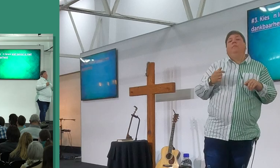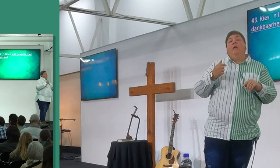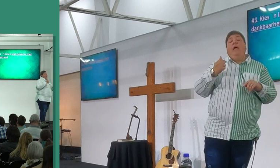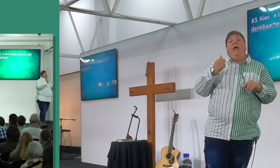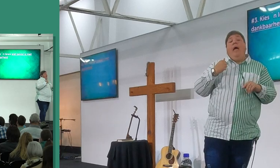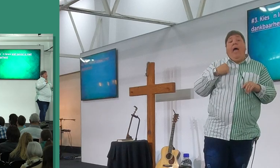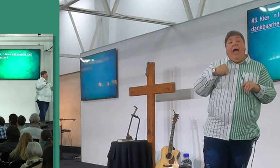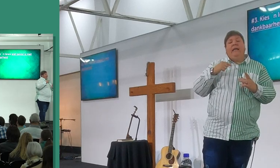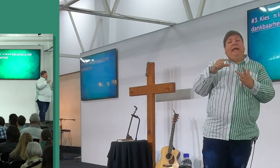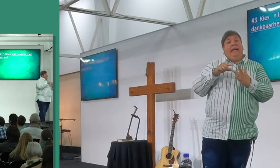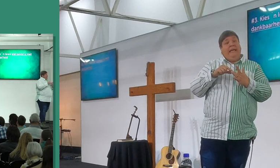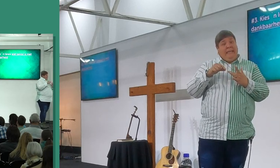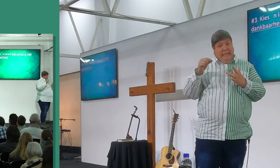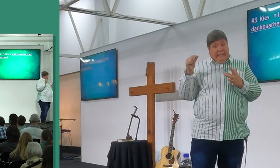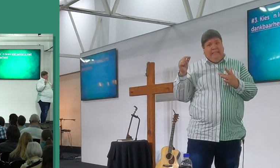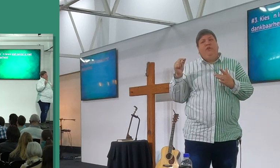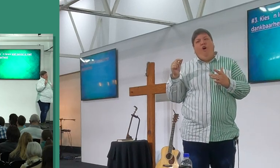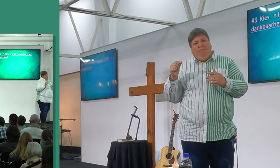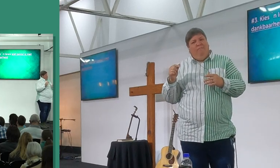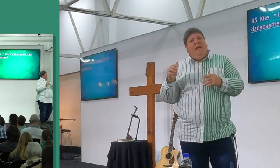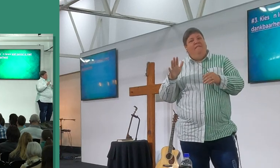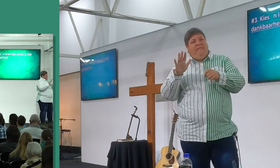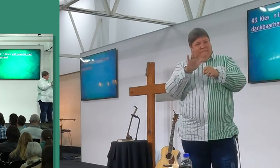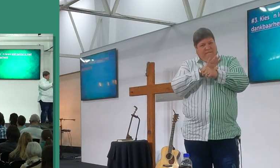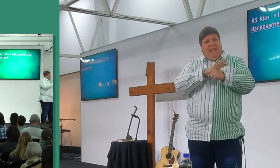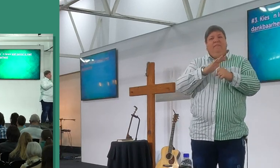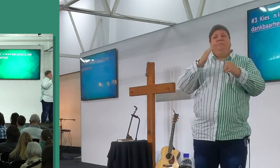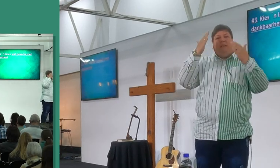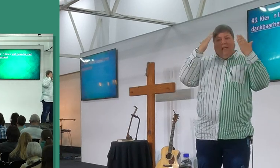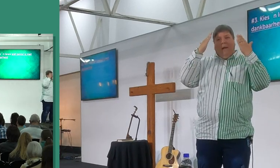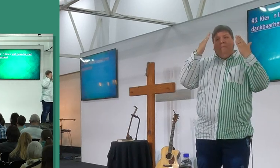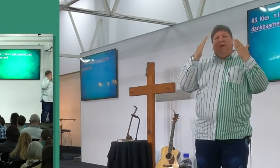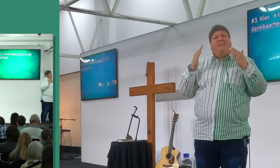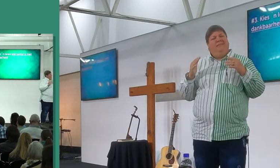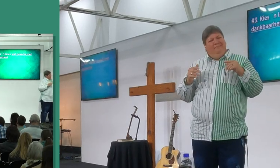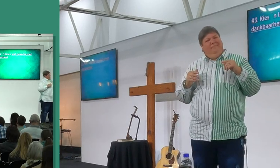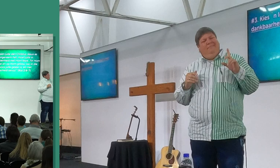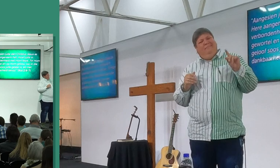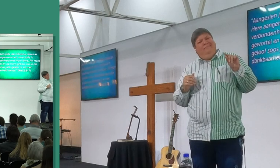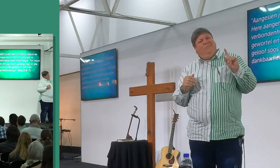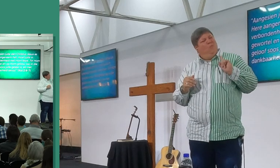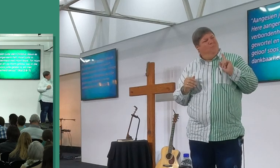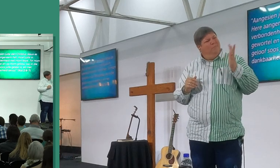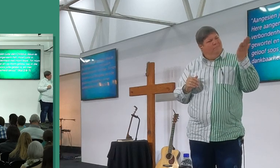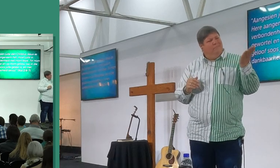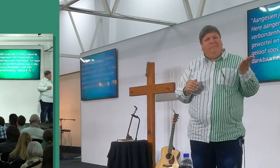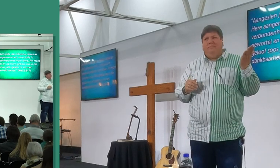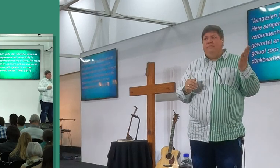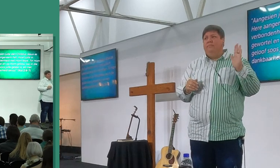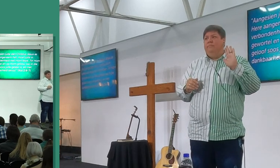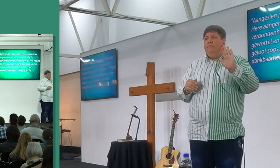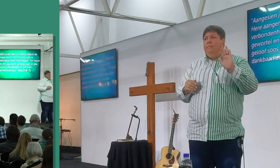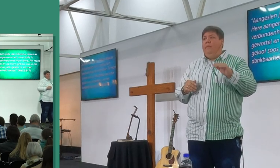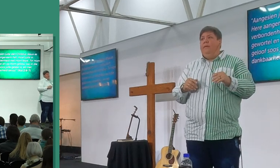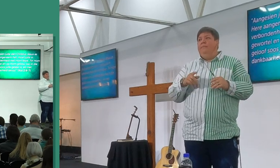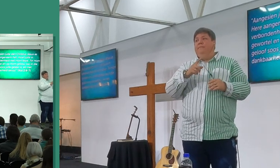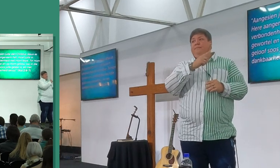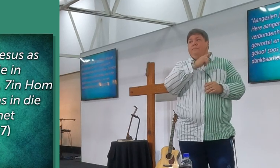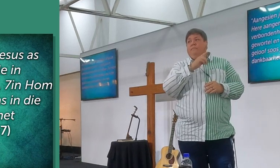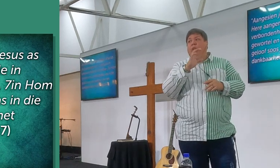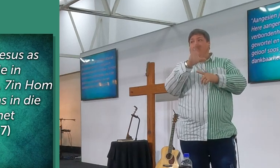ek kies, om vervul te word met dankbaarheid, dit is een vreemde stelling, dit bybels, hoer gauw hierdie mooie vers, aangezien jy dan,